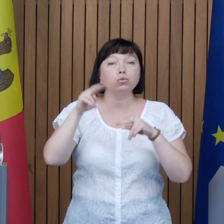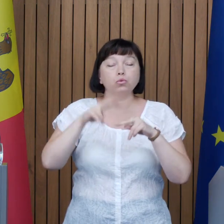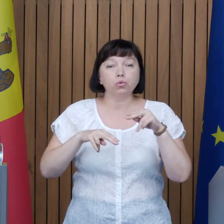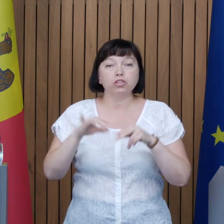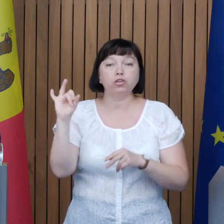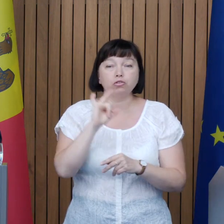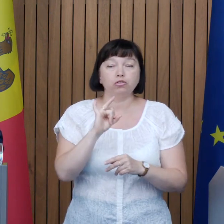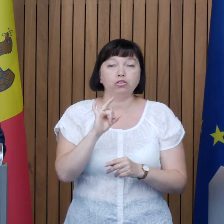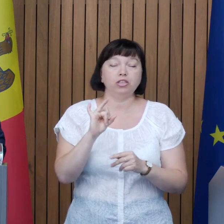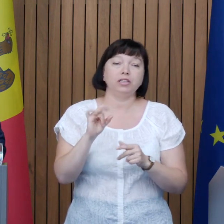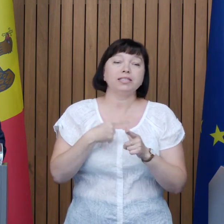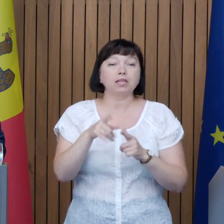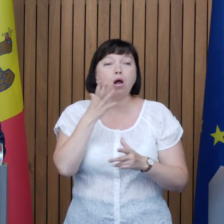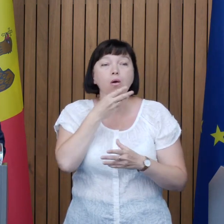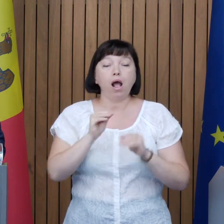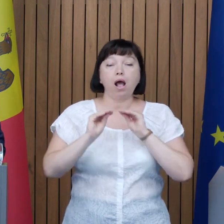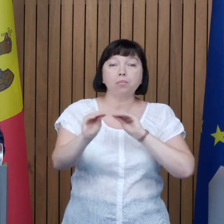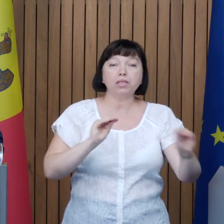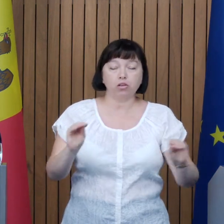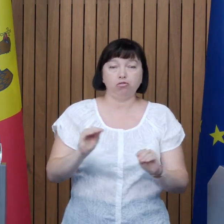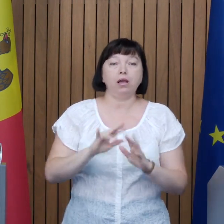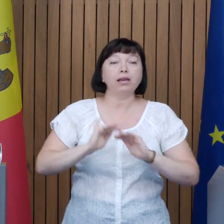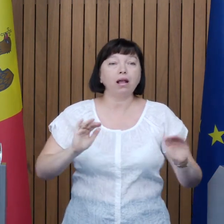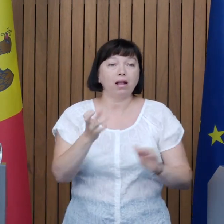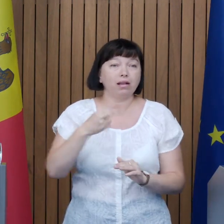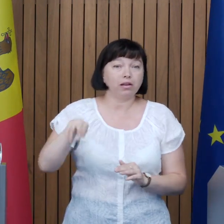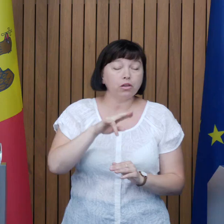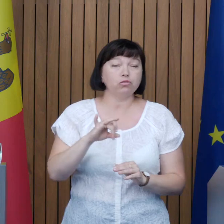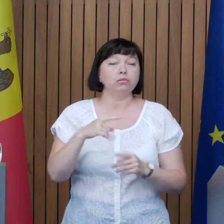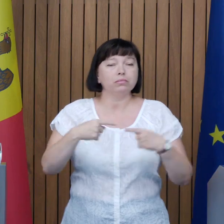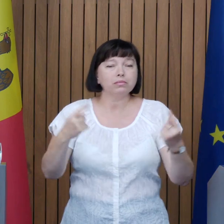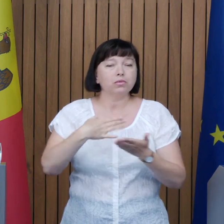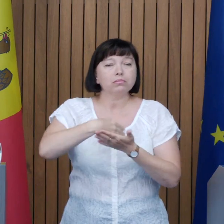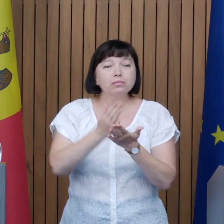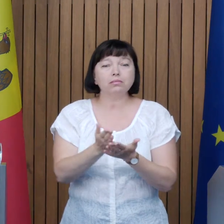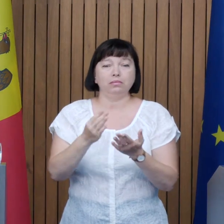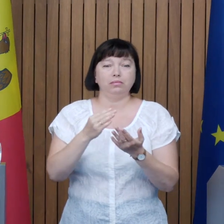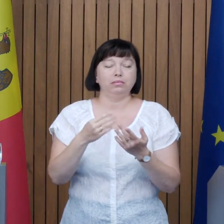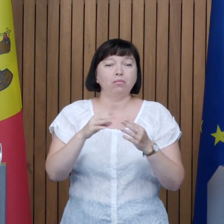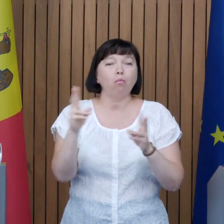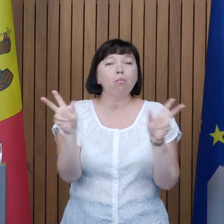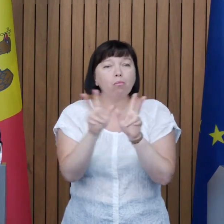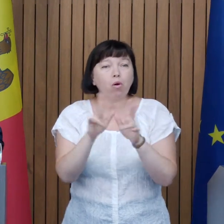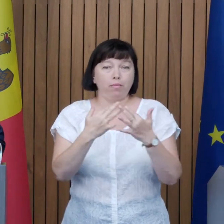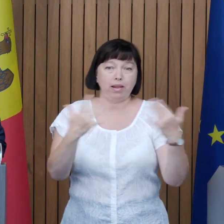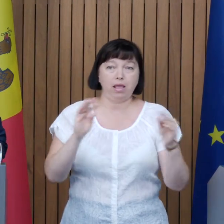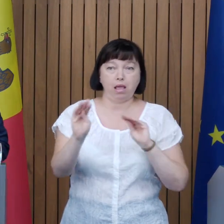acest material video pe alte rețele sociale